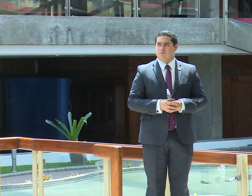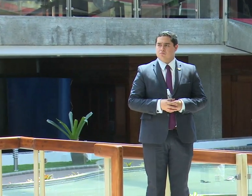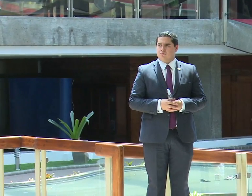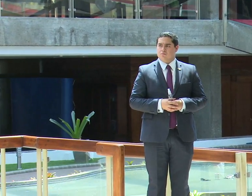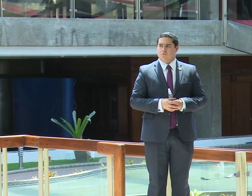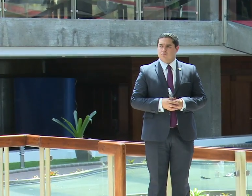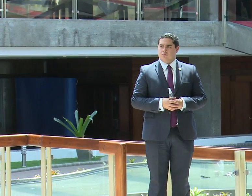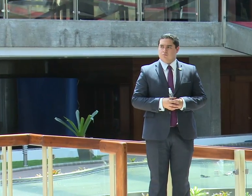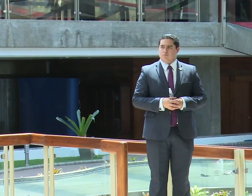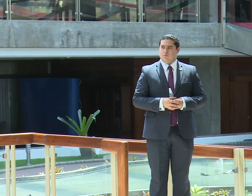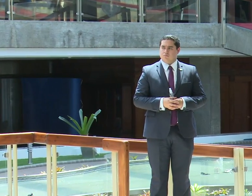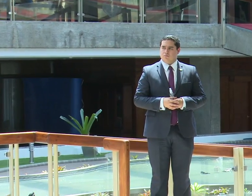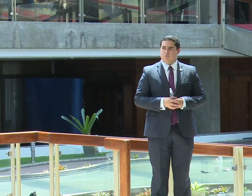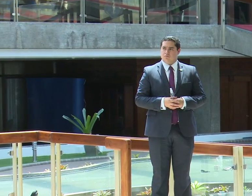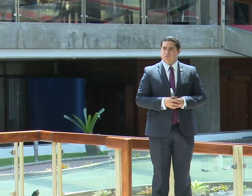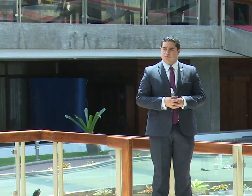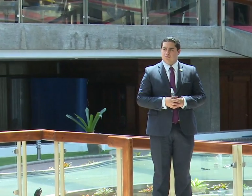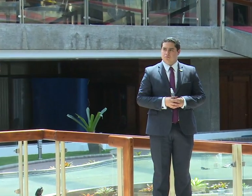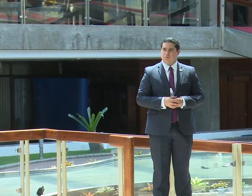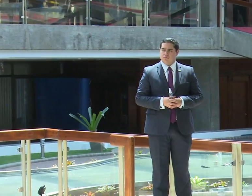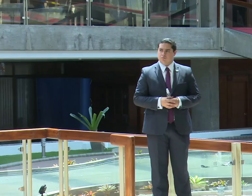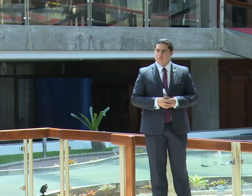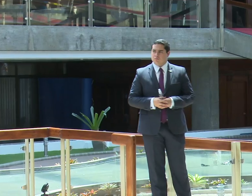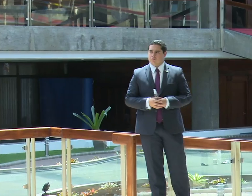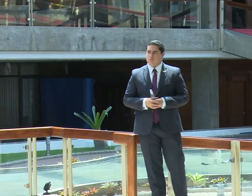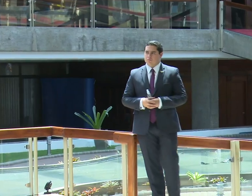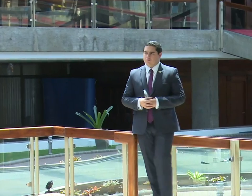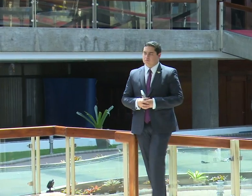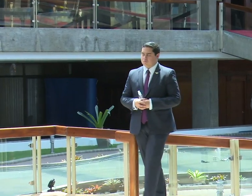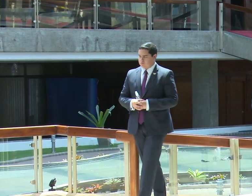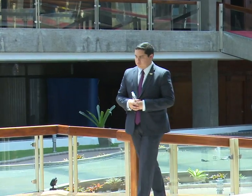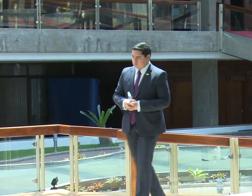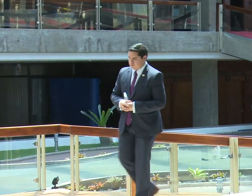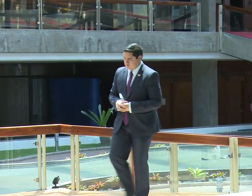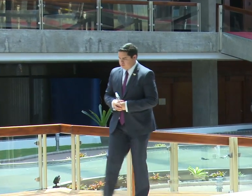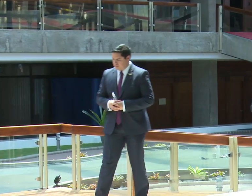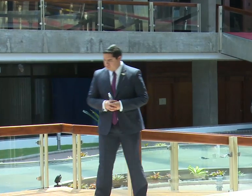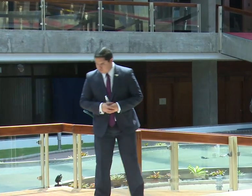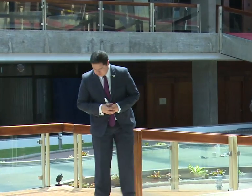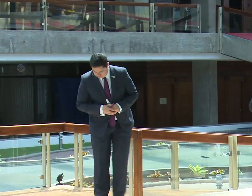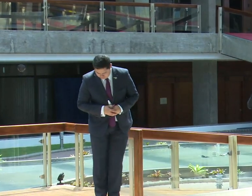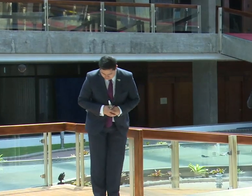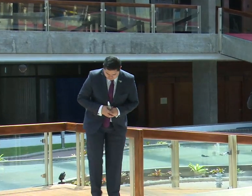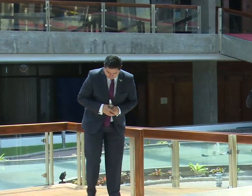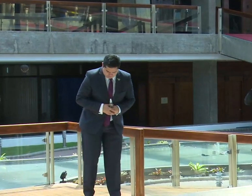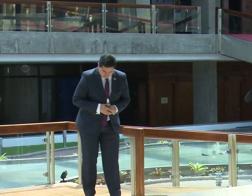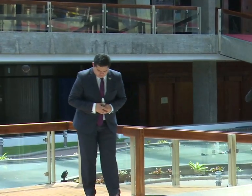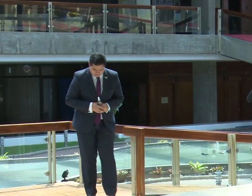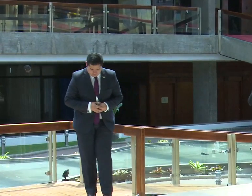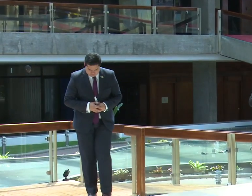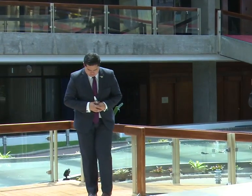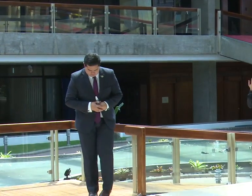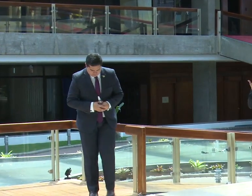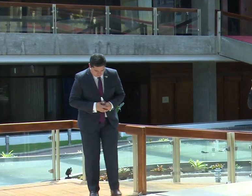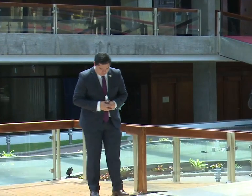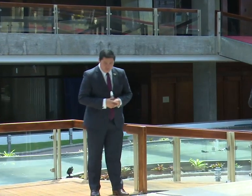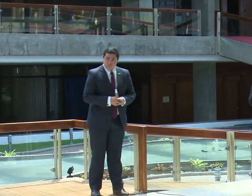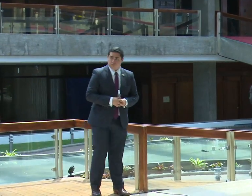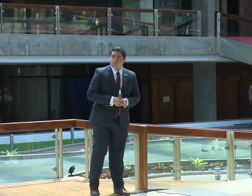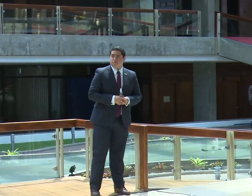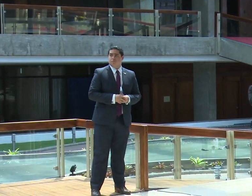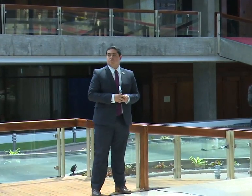Buenas tardes. Rápidamente para televisión, tenemos varias consultas sobre todo con el tema del transporte público. Hemos visto que